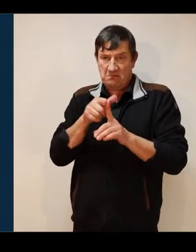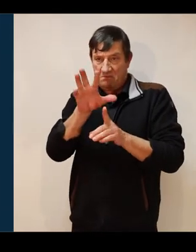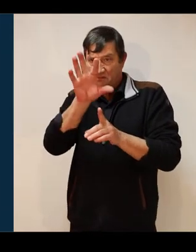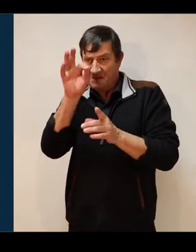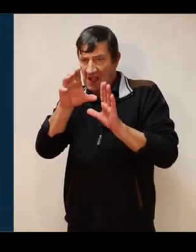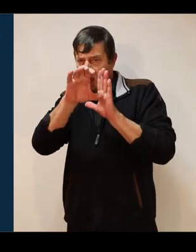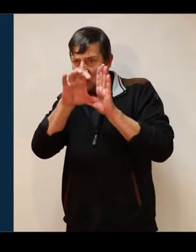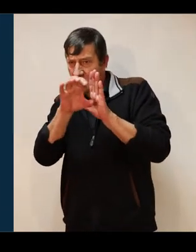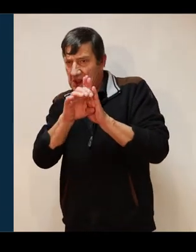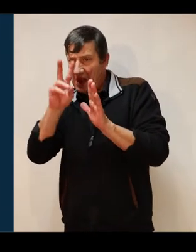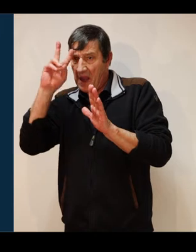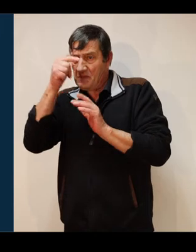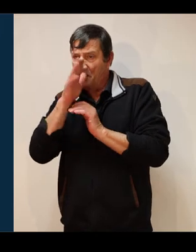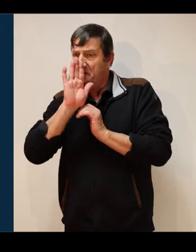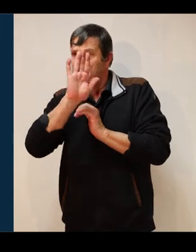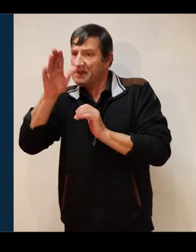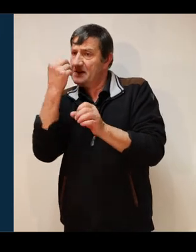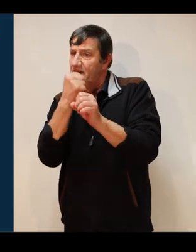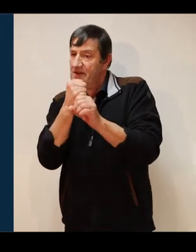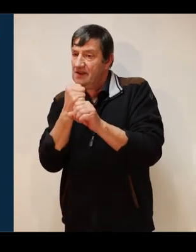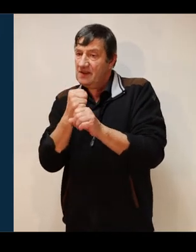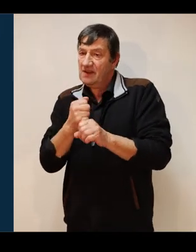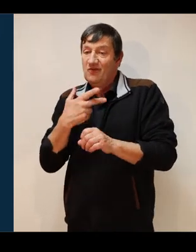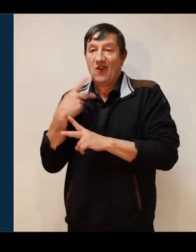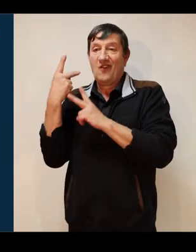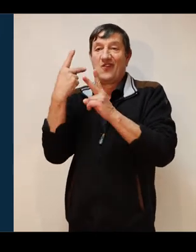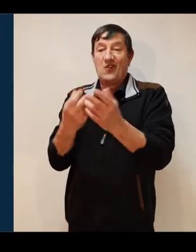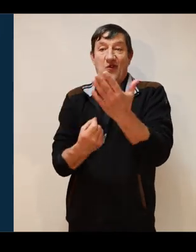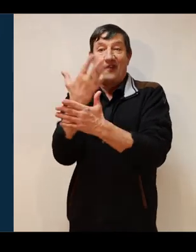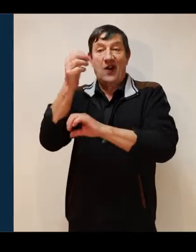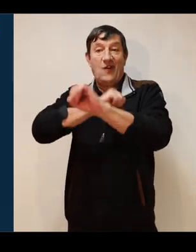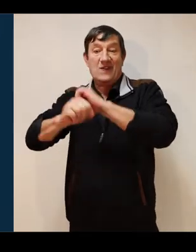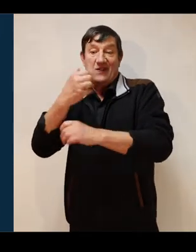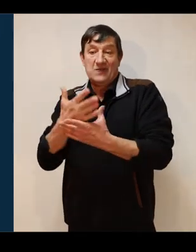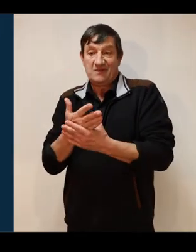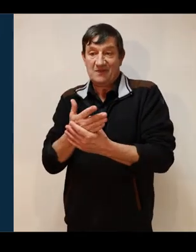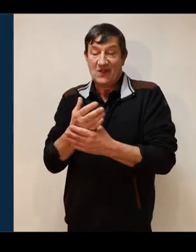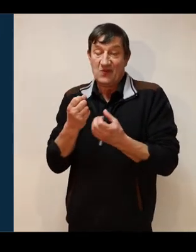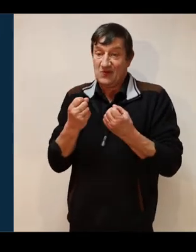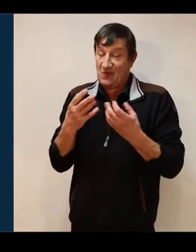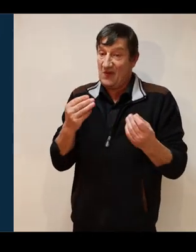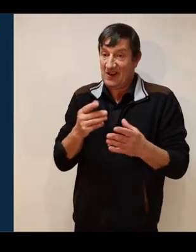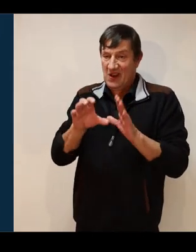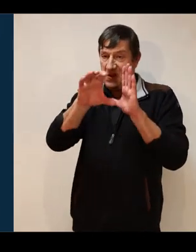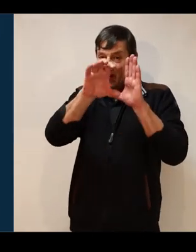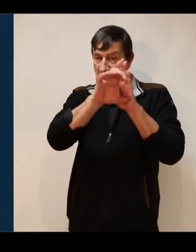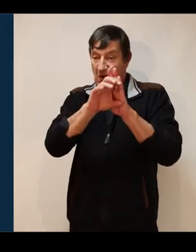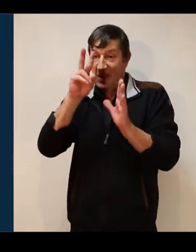codes et les habitudes de travail. Vous arrivez peut-être au sein d'une nouvelle organisation. La plupart des codes et des habitudes vous sont